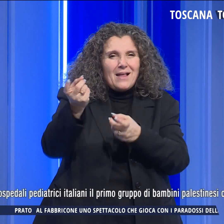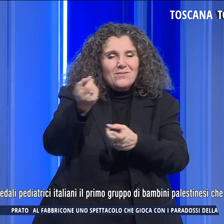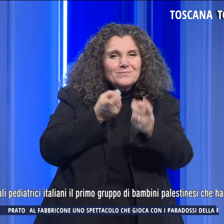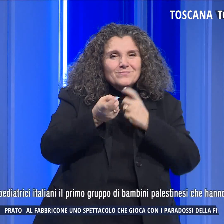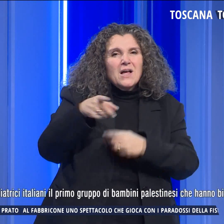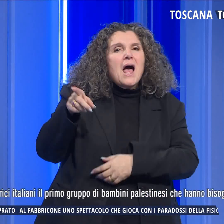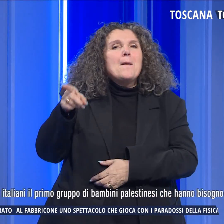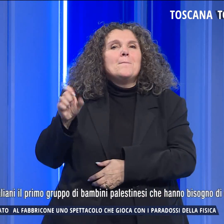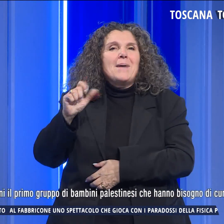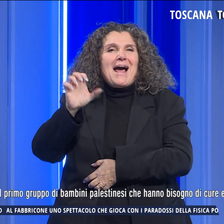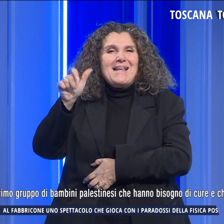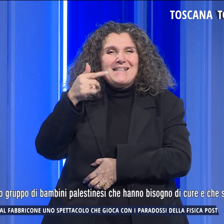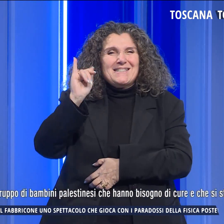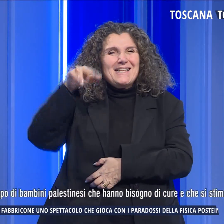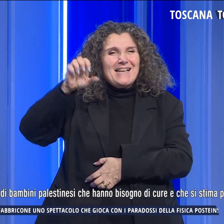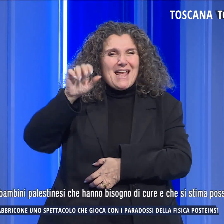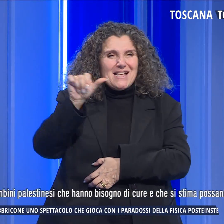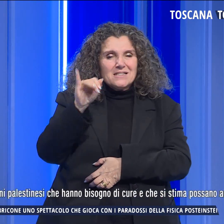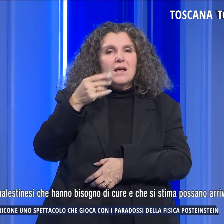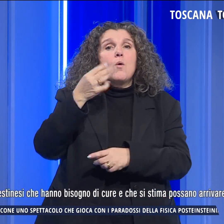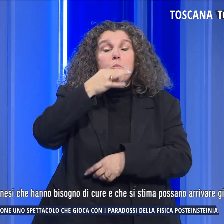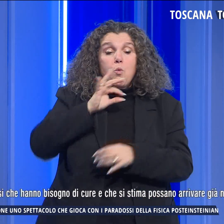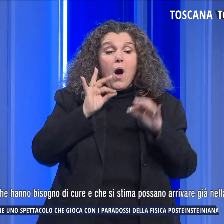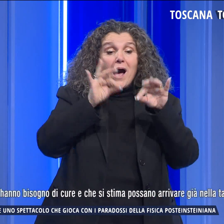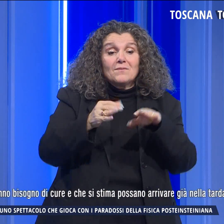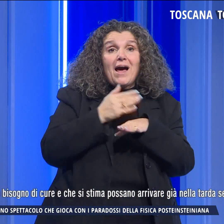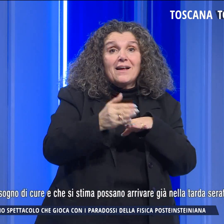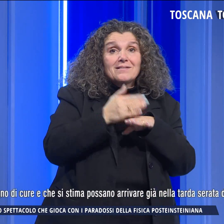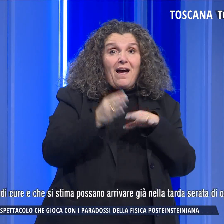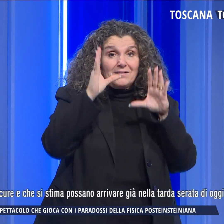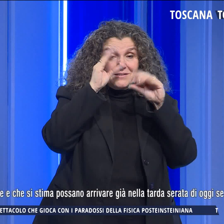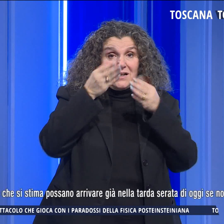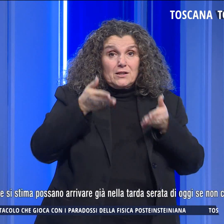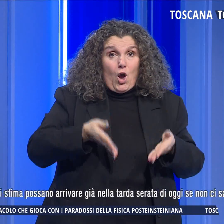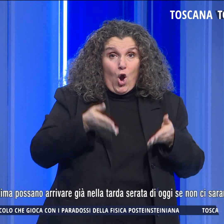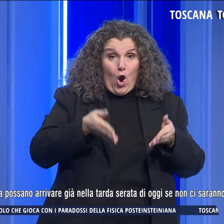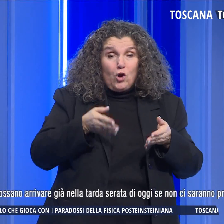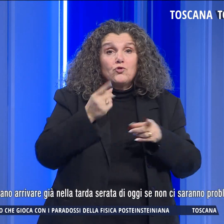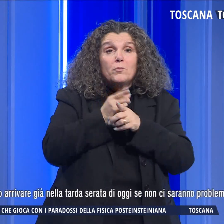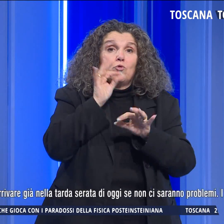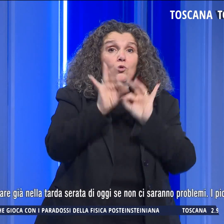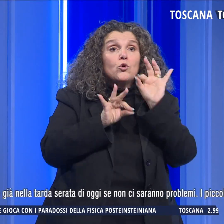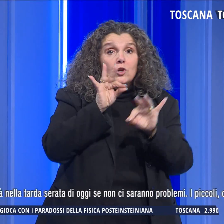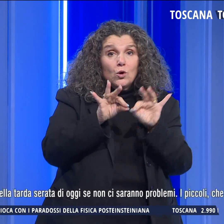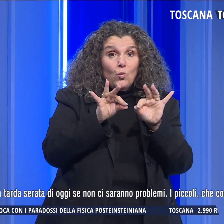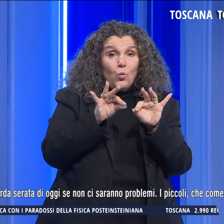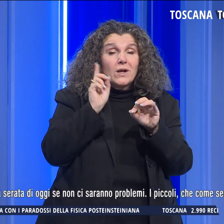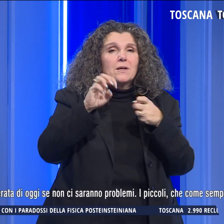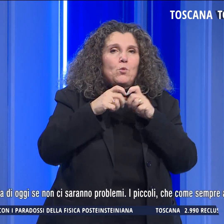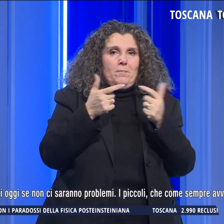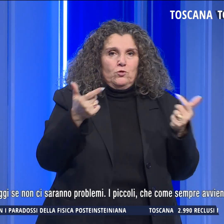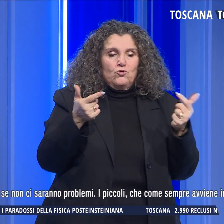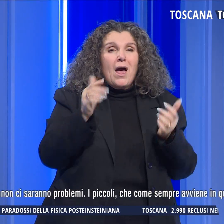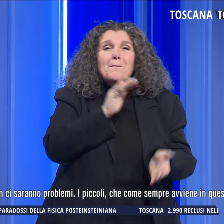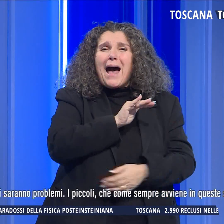bisogno di cure e che si stima possano arrivare già nella tarda serata di oggi, se non ci saranno problemi. I piccoli,